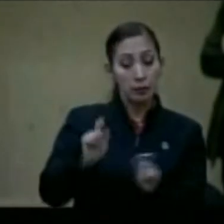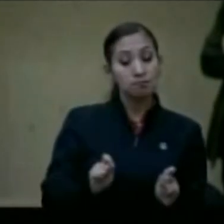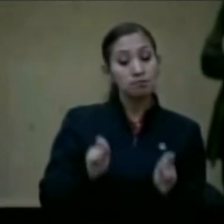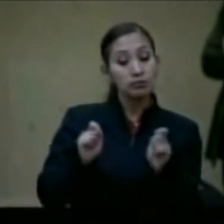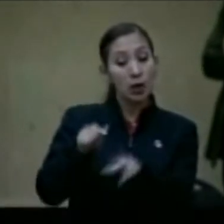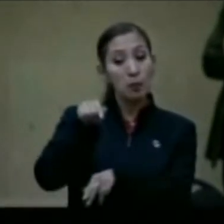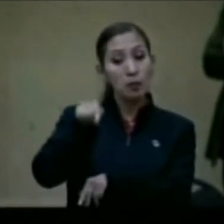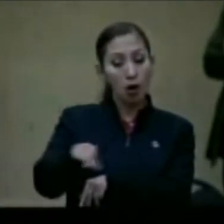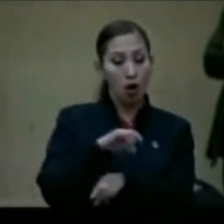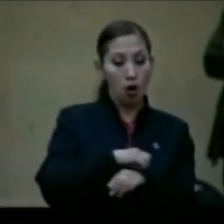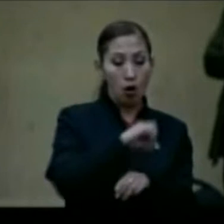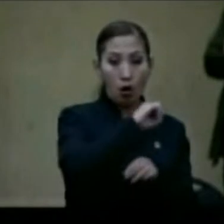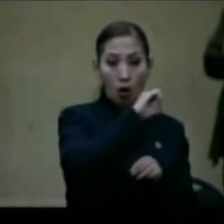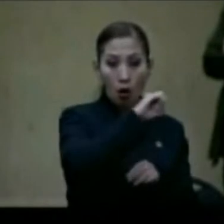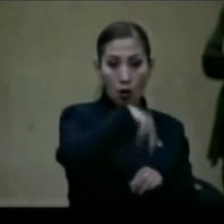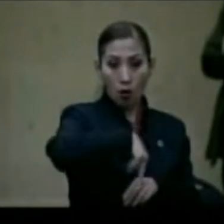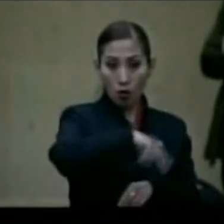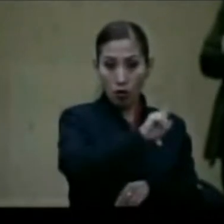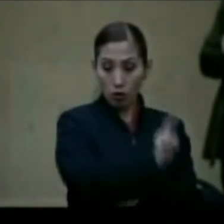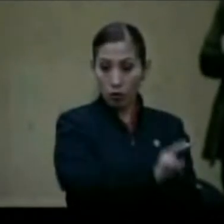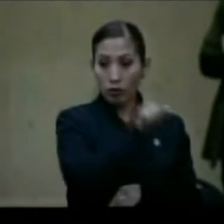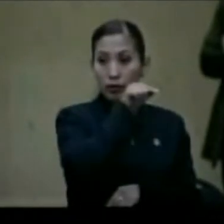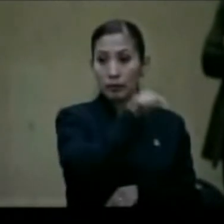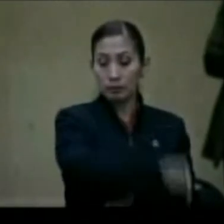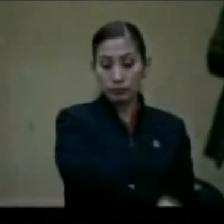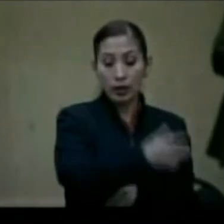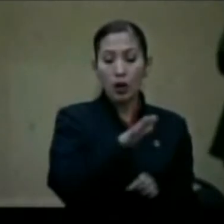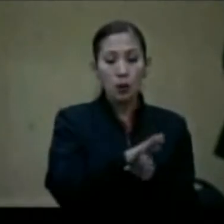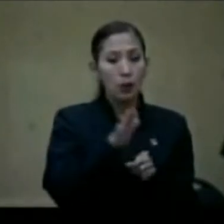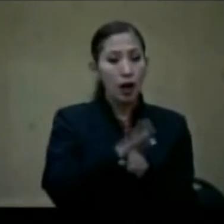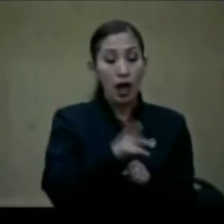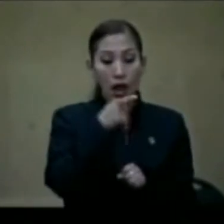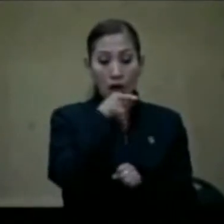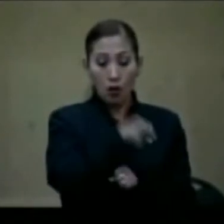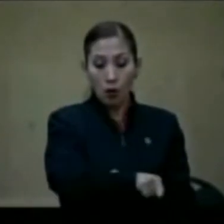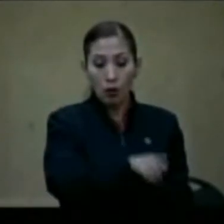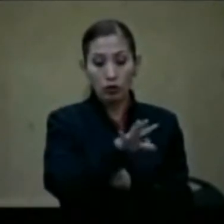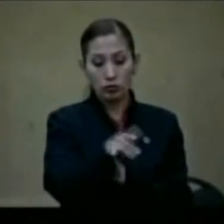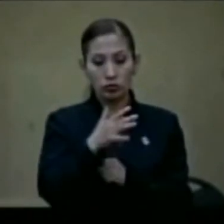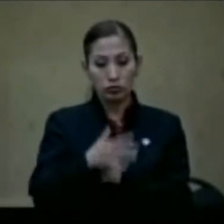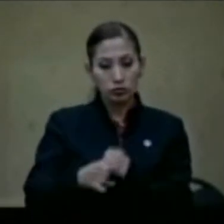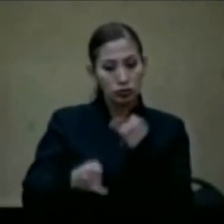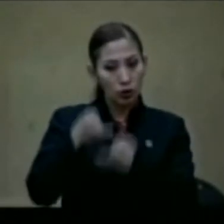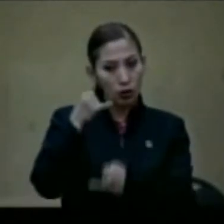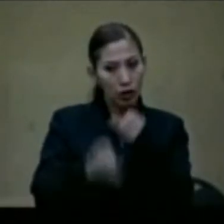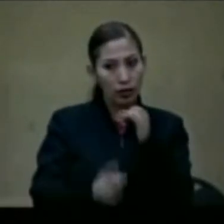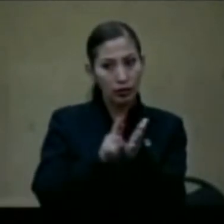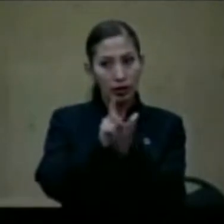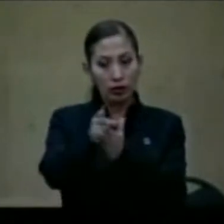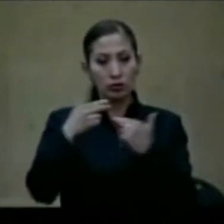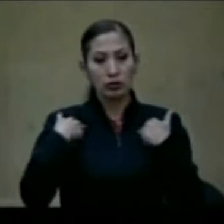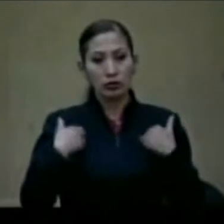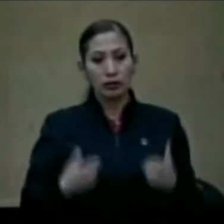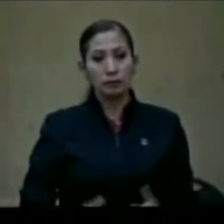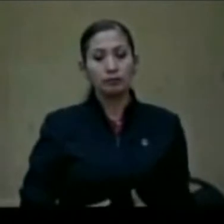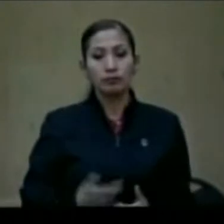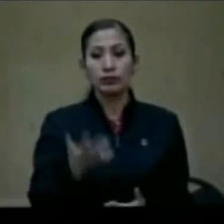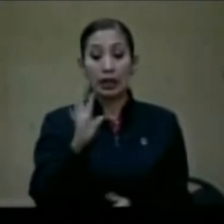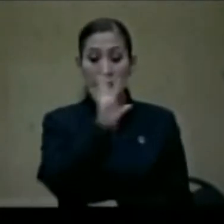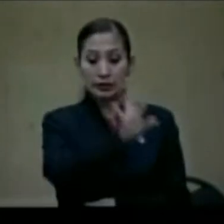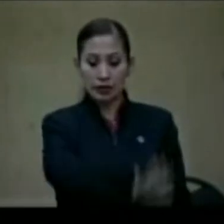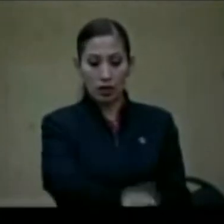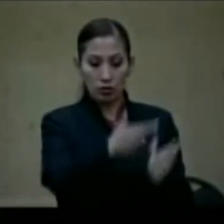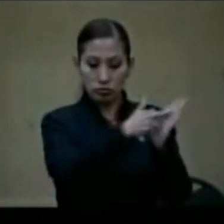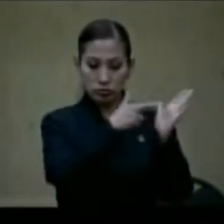por la Organización de las Naciones Unidas, destaca un buscador jurídico de derechos humanos y cinco